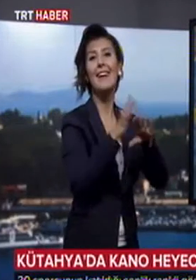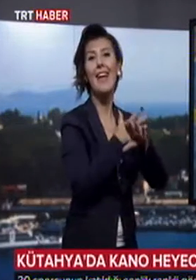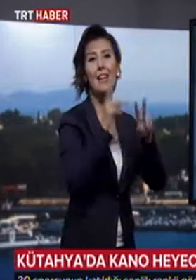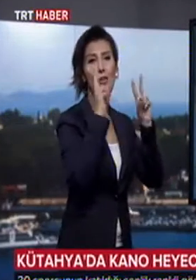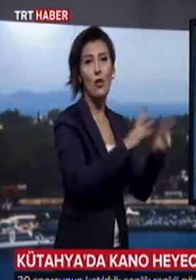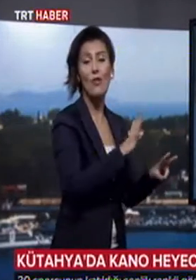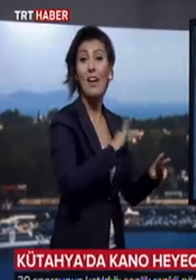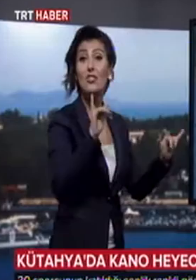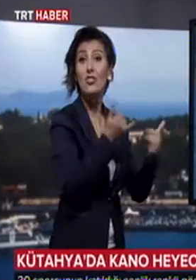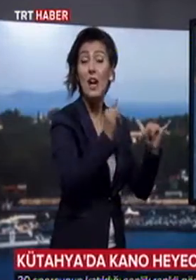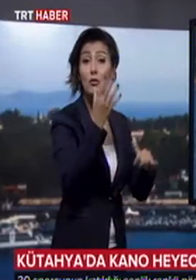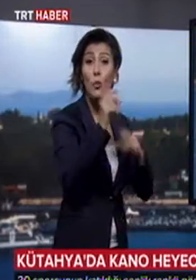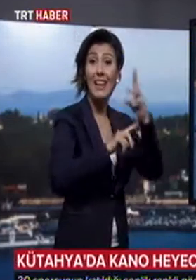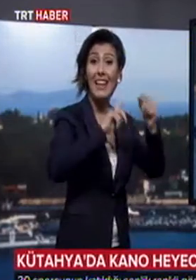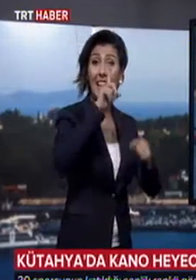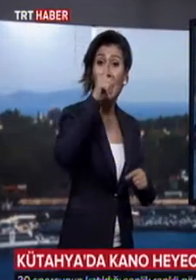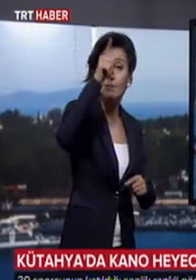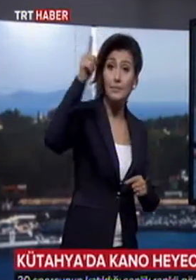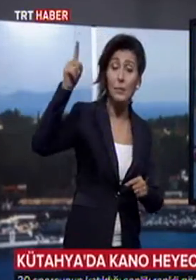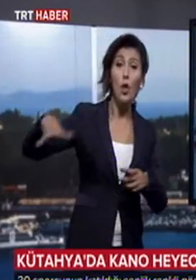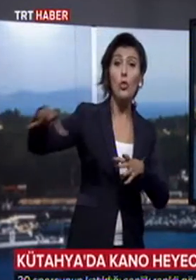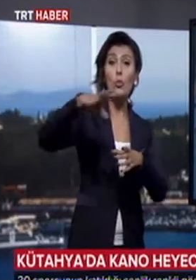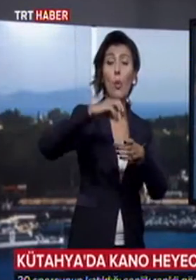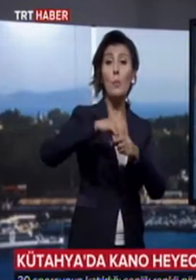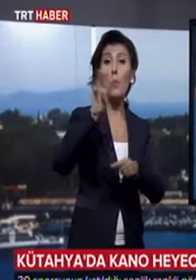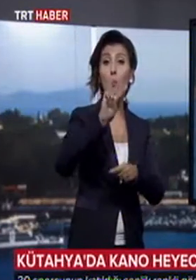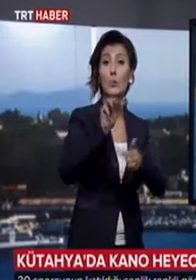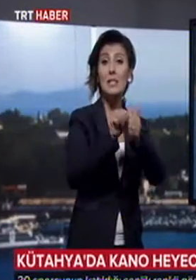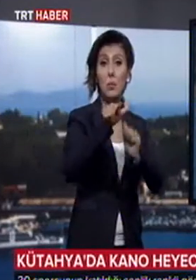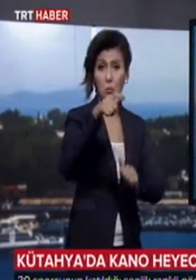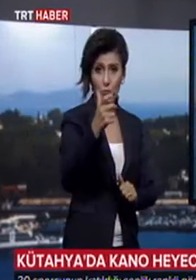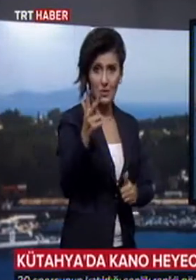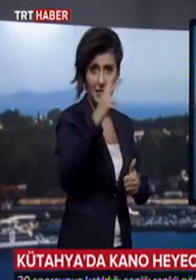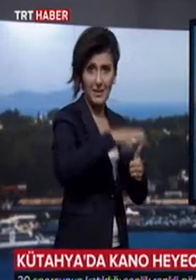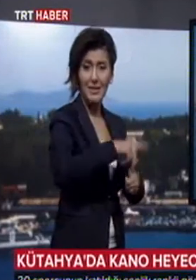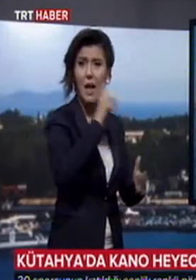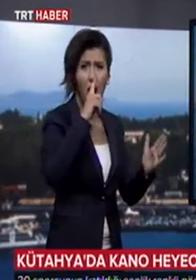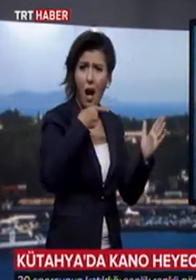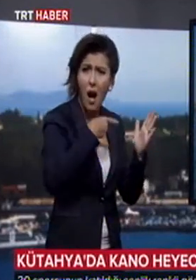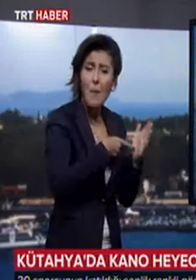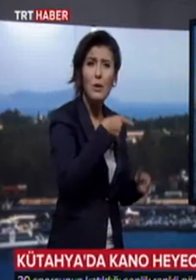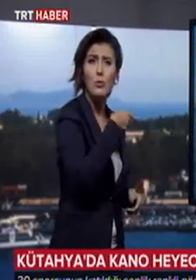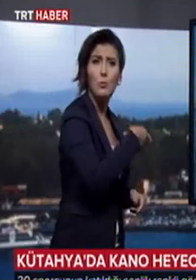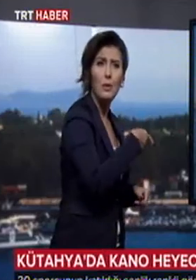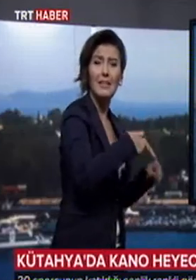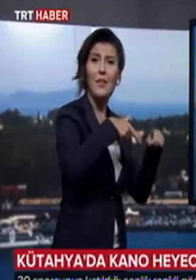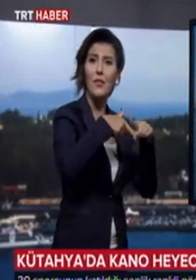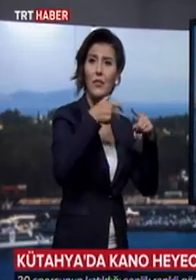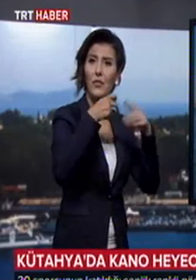Şenliğe birçok ilden toplam 30 sporcu katıldı. Amaç burada Firik Vadisi'nde bir kısmını kapsayan